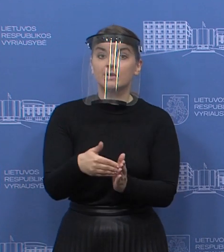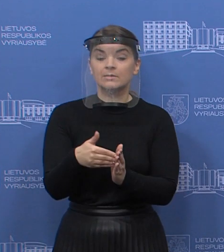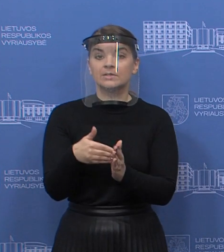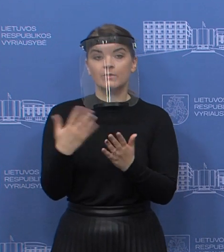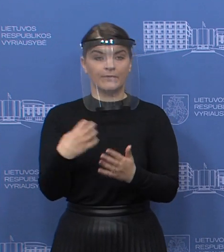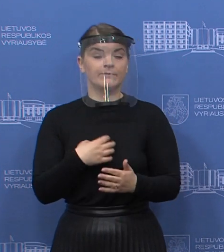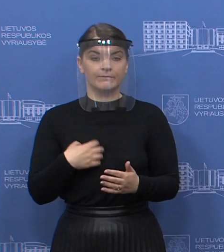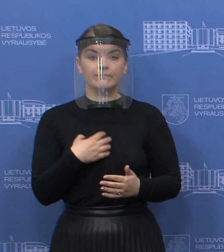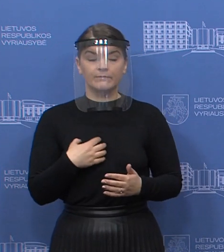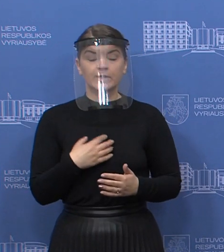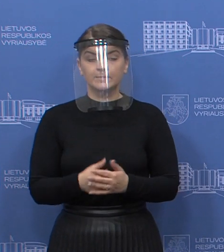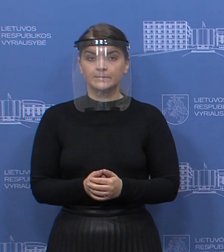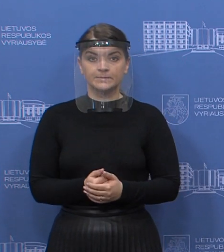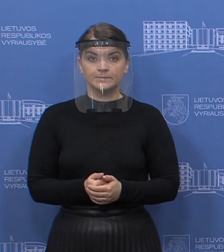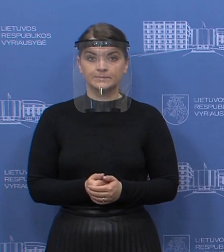paspirtis yra labai svarbi.